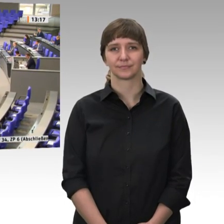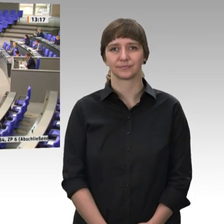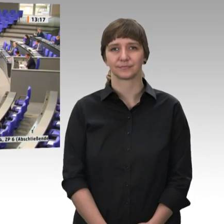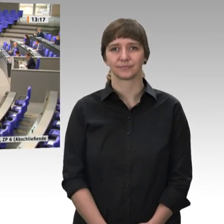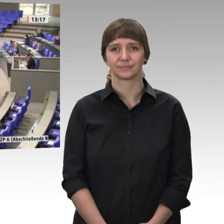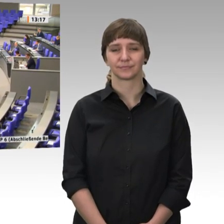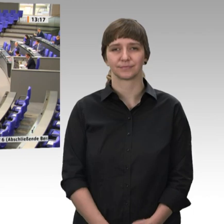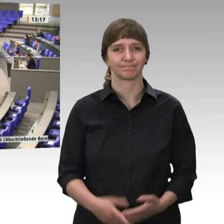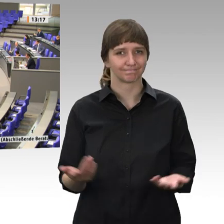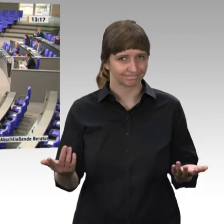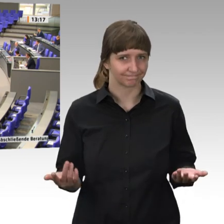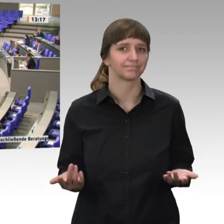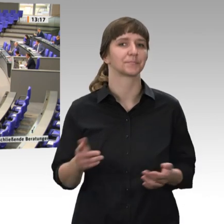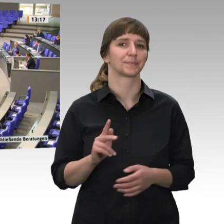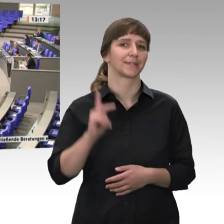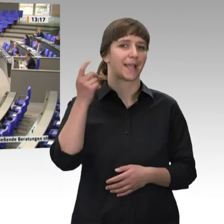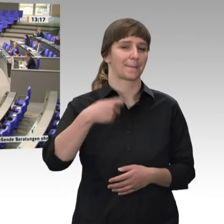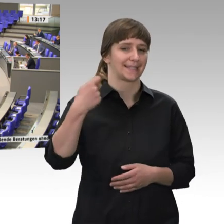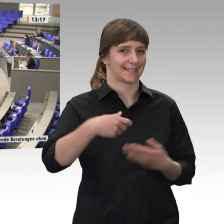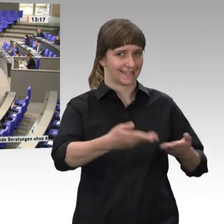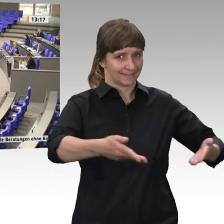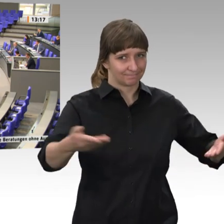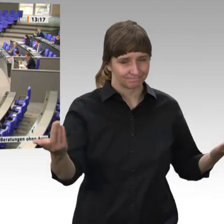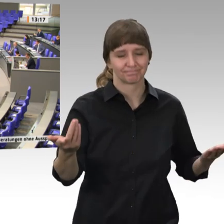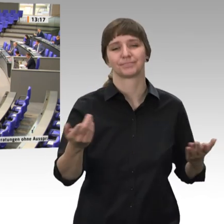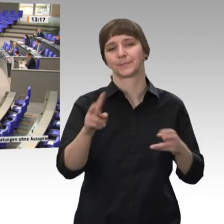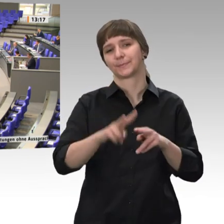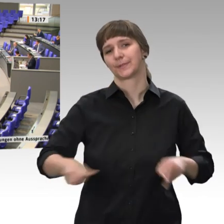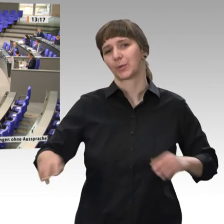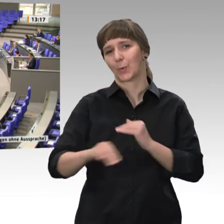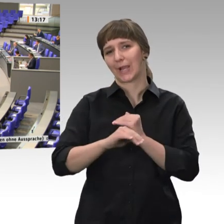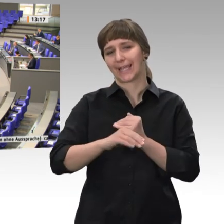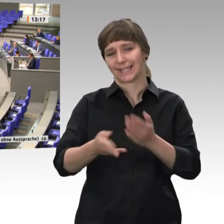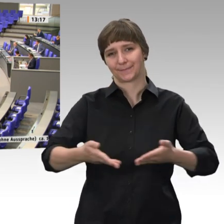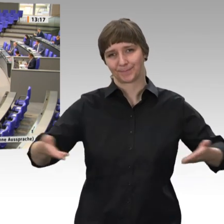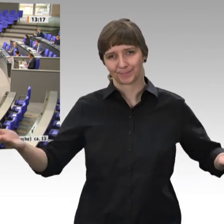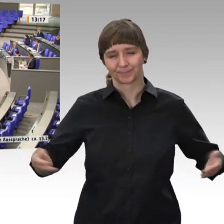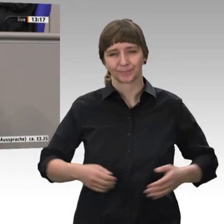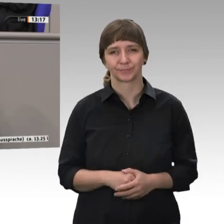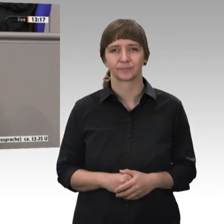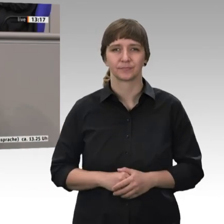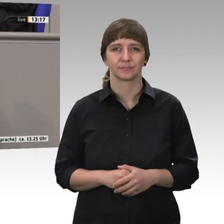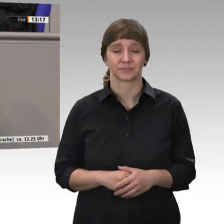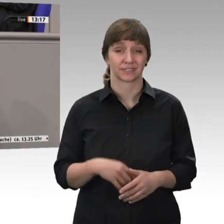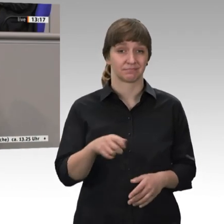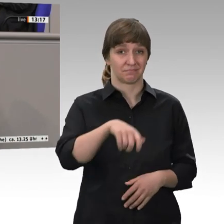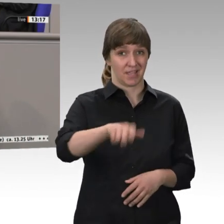Sehr geehrter Herr Präsident! Sehr geehrte Kolleginnen und Kollegen! Wir müssen den Menschen helfen, die aktuell den Wohlstand unseres Landes